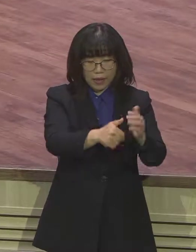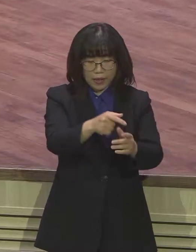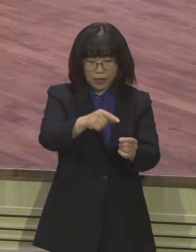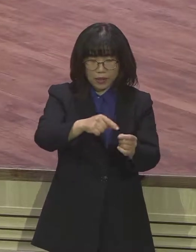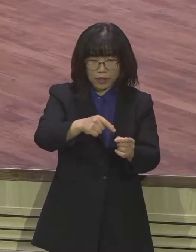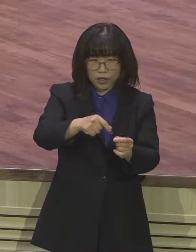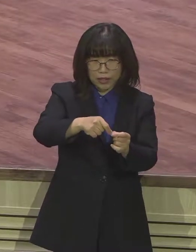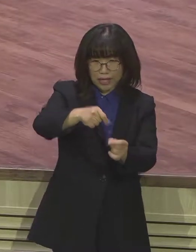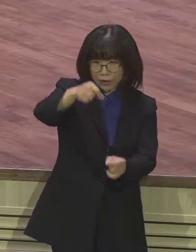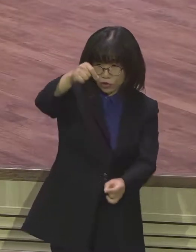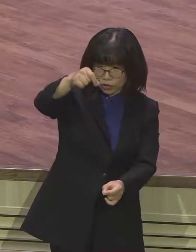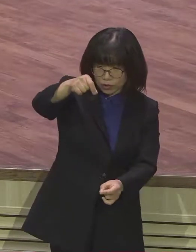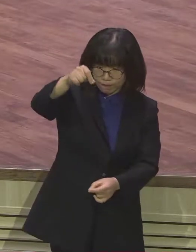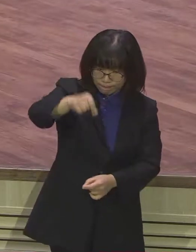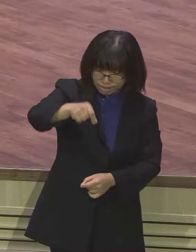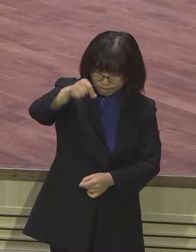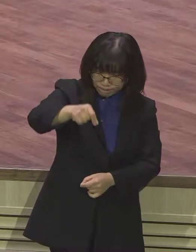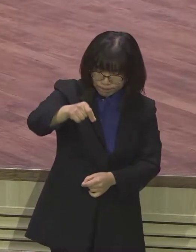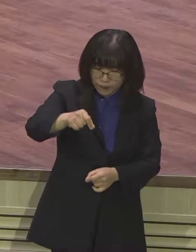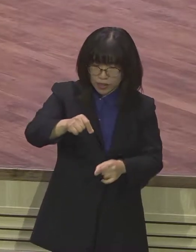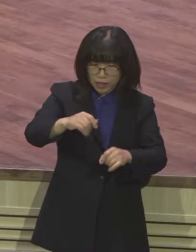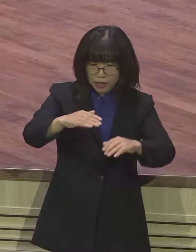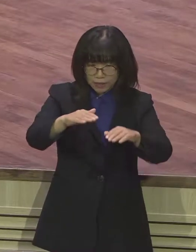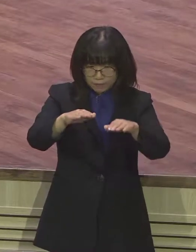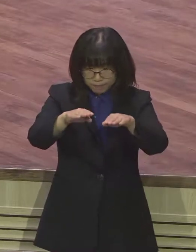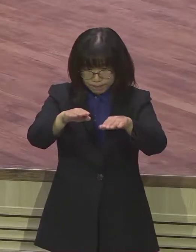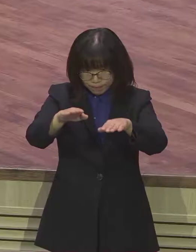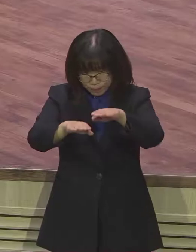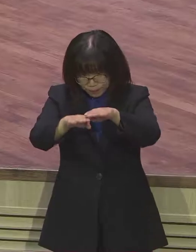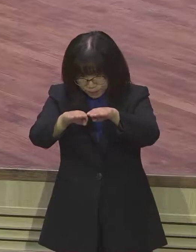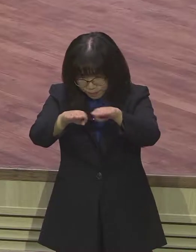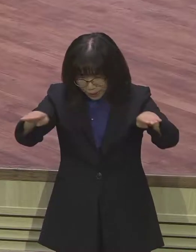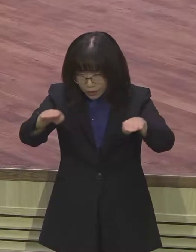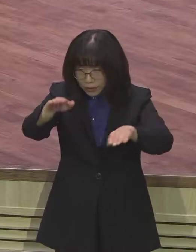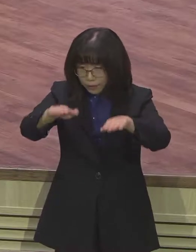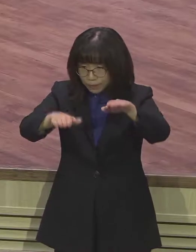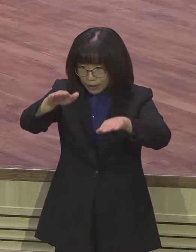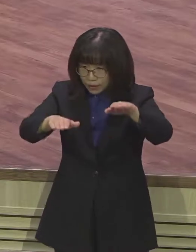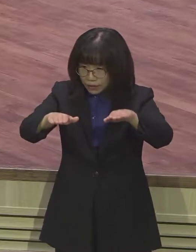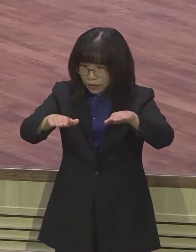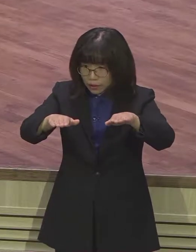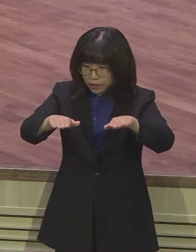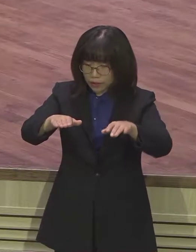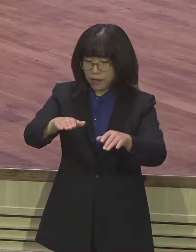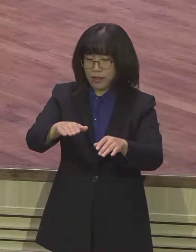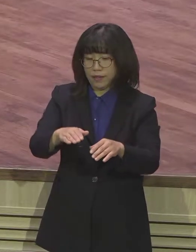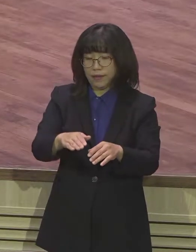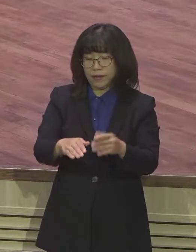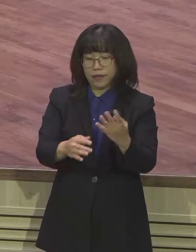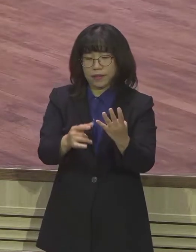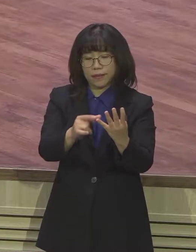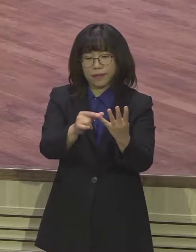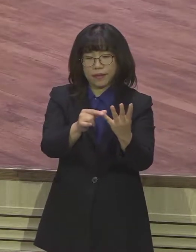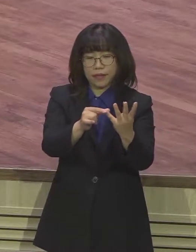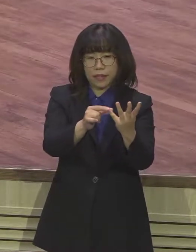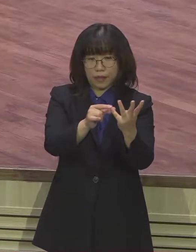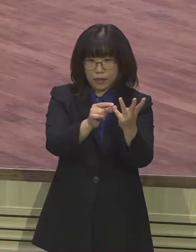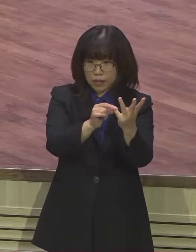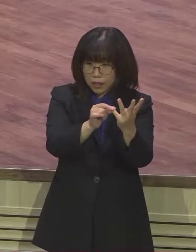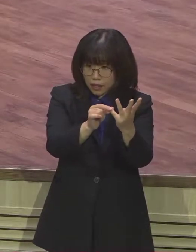이스라엘을 장차 멸망할 계획을 갖고 계심을 보여주시는 것입니다. 네 번째는 8장 1, 2절에 바로 썩은